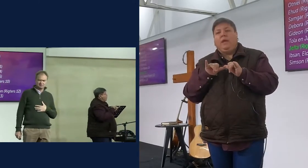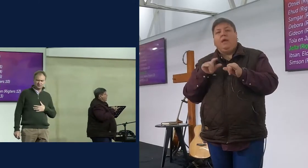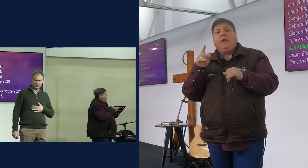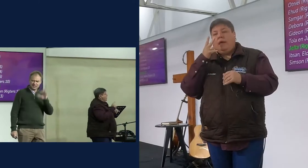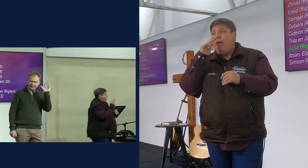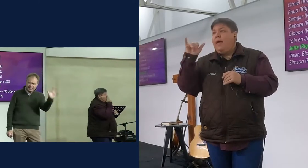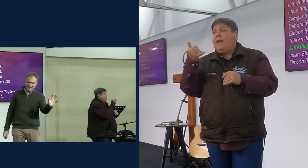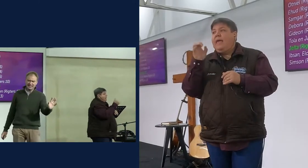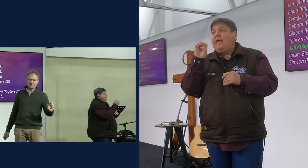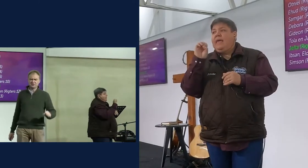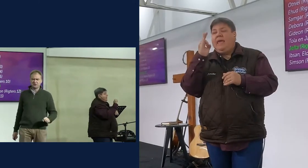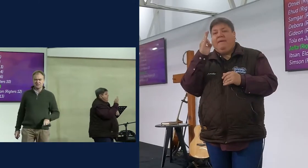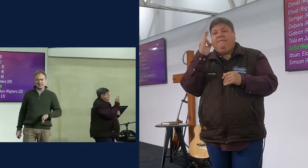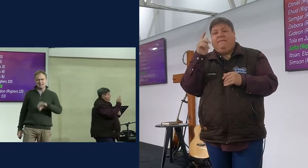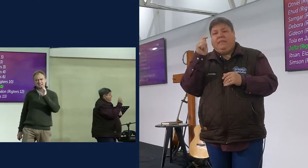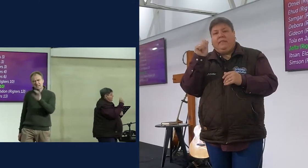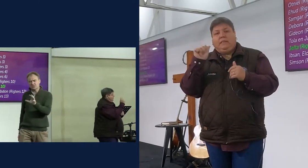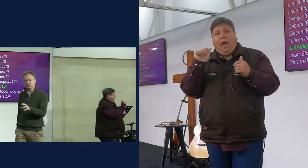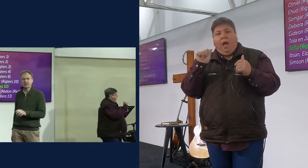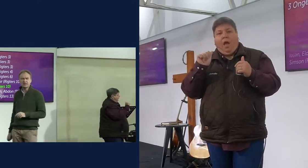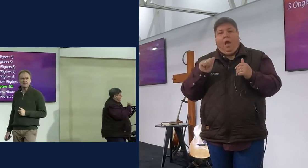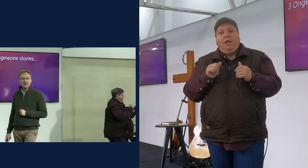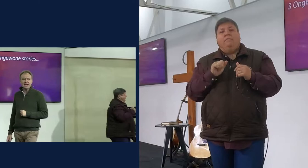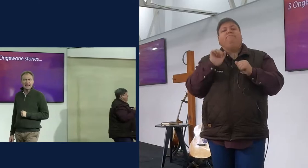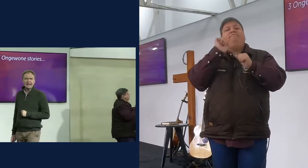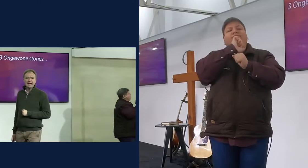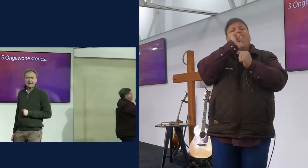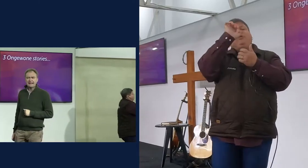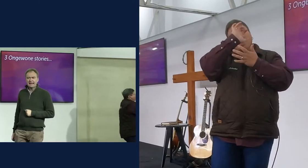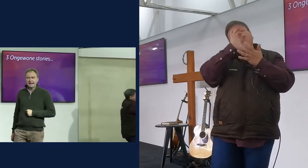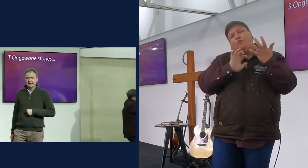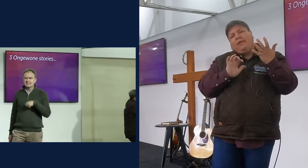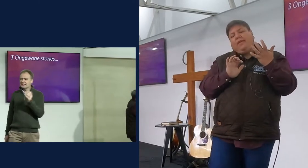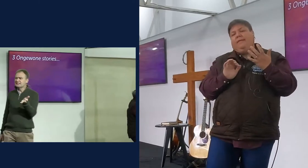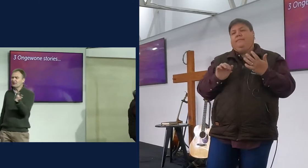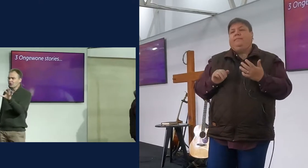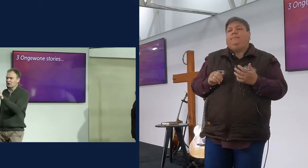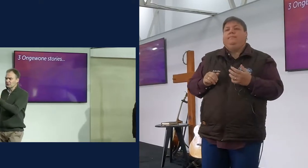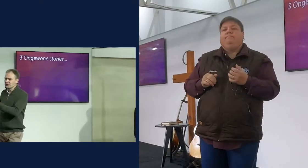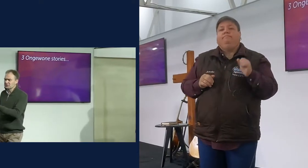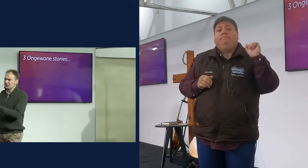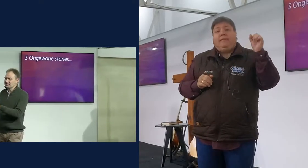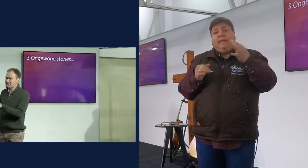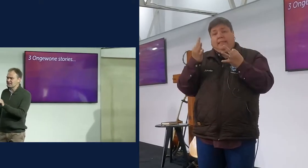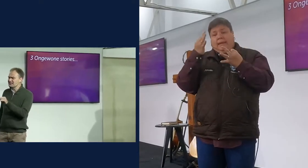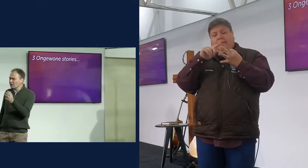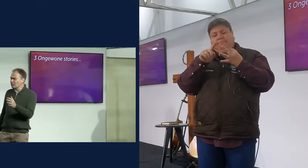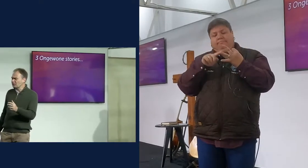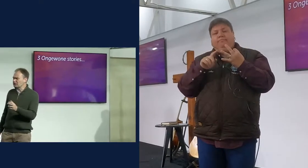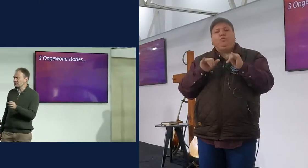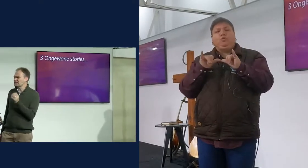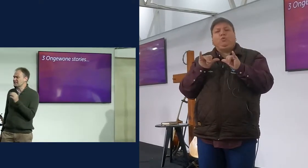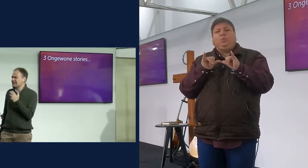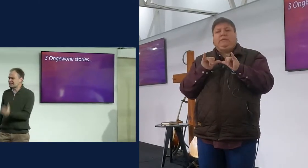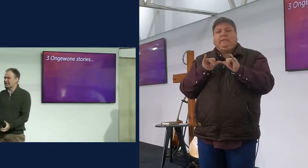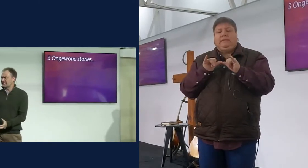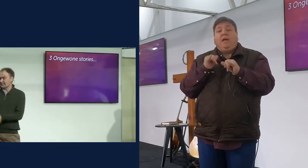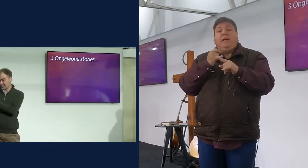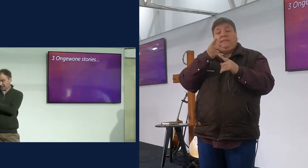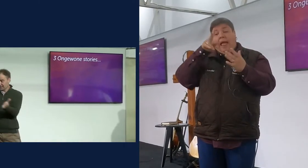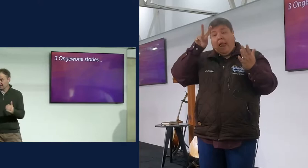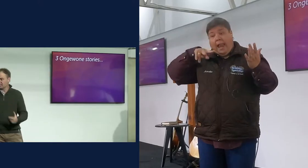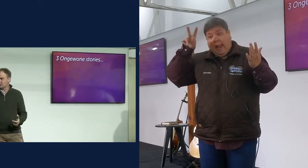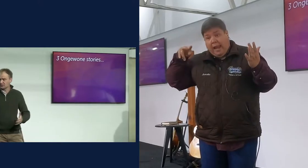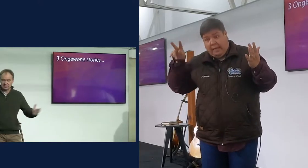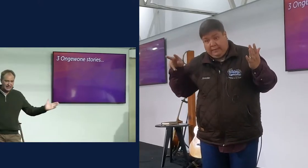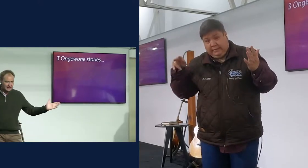Jefta, en ons gaan kyk na sy levensverhaal, ons gaan kyk na sy story, en sy drie ongewone stories, en dis drie ongewone stories, as jy dit lees,